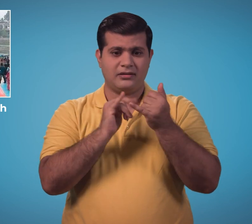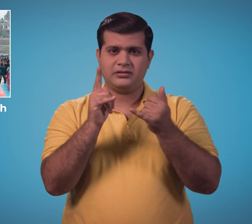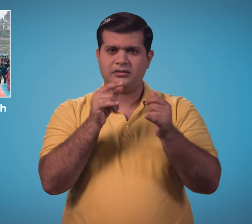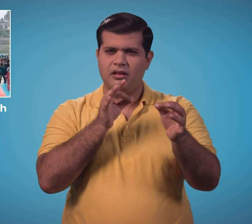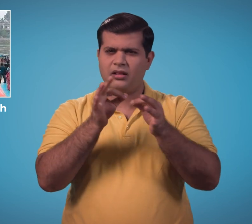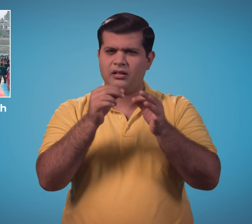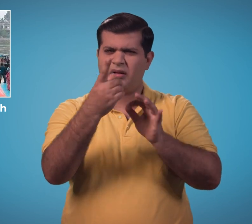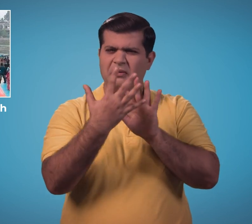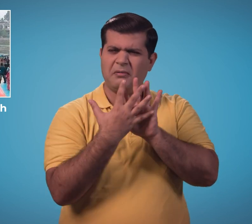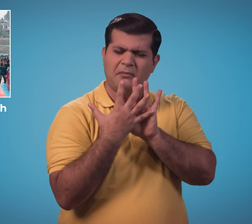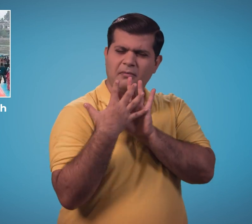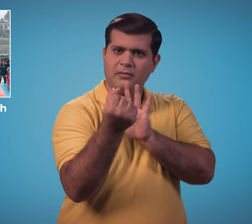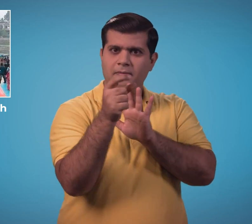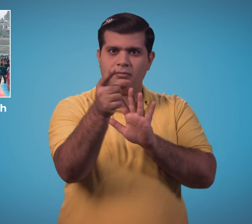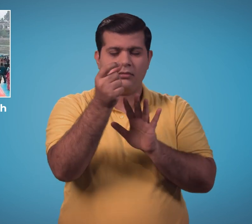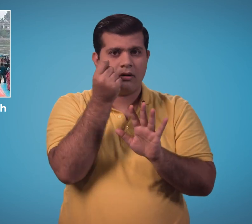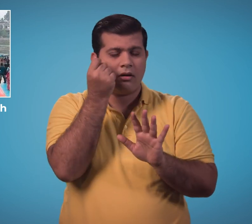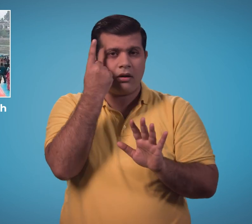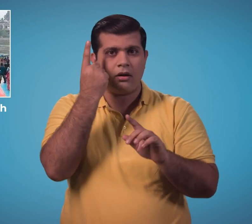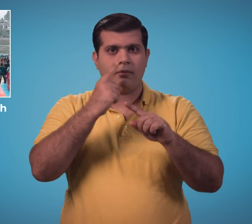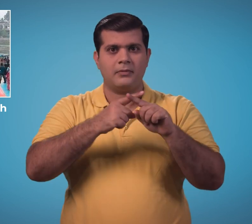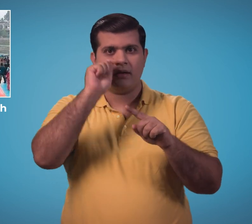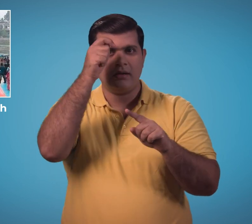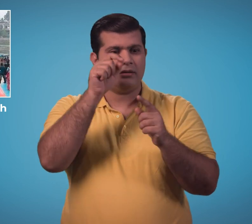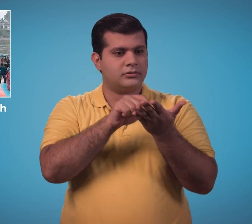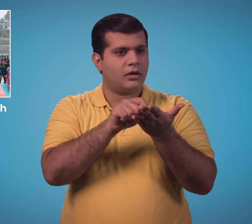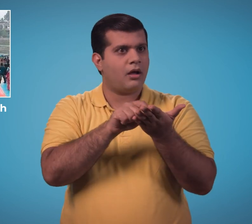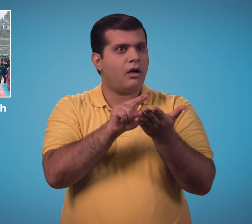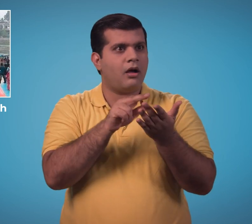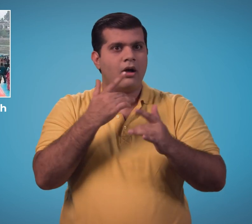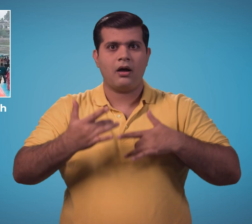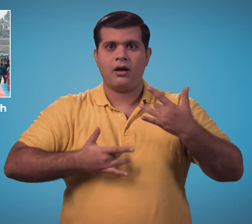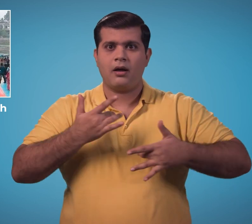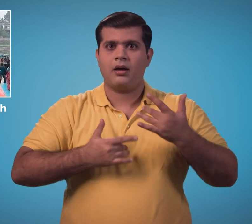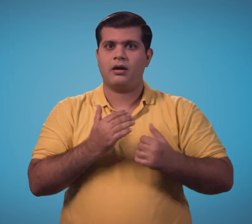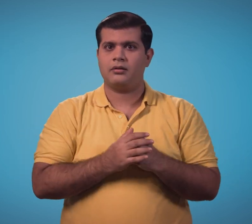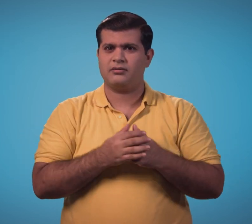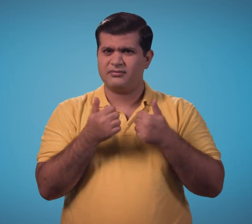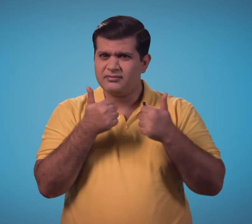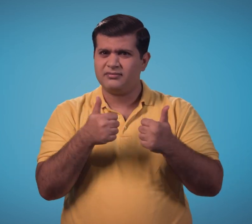आएसल में उनके एक्स्प्रिनेशन को आप आसानी से समझेंगे और अंग्रेजी सीखना बहुत दिलजस्प होगा.